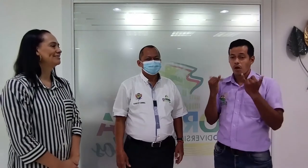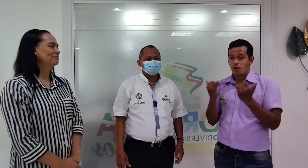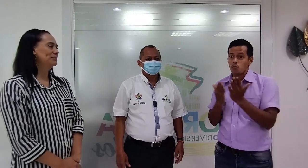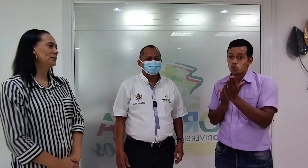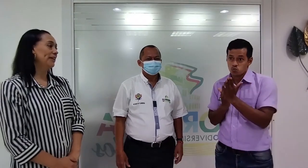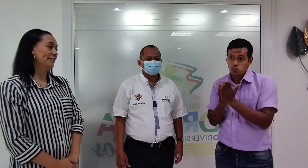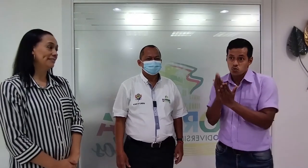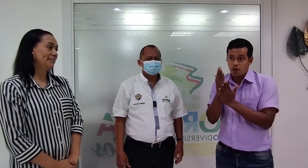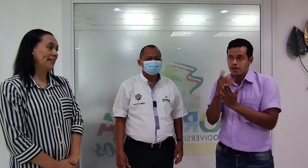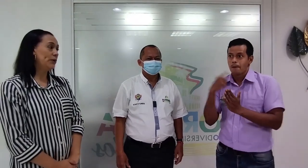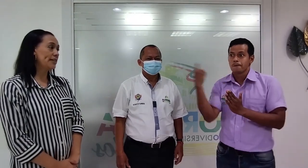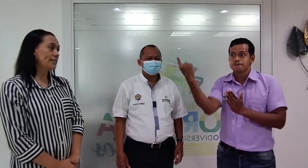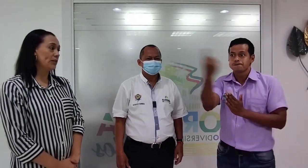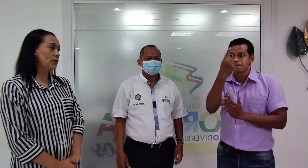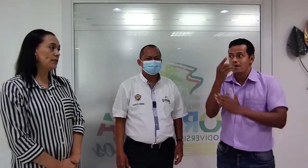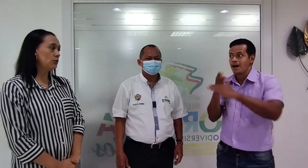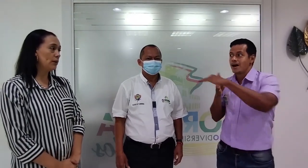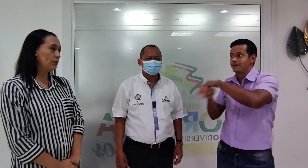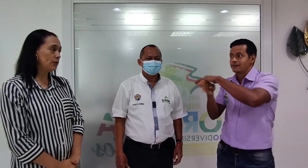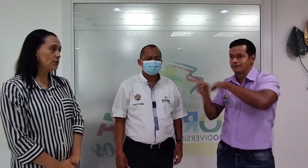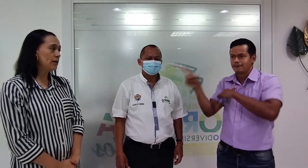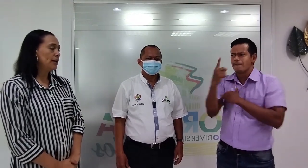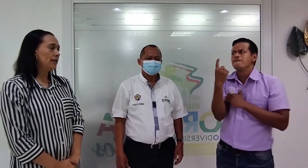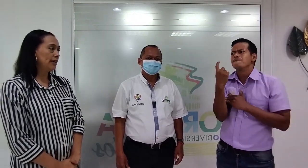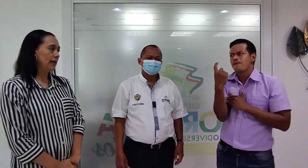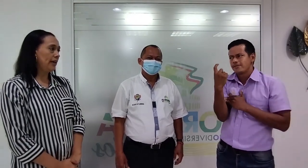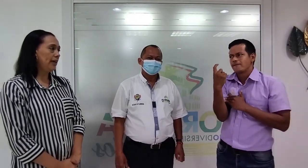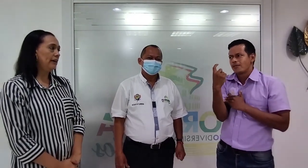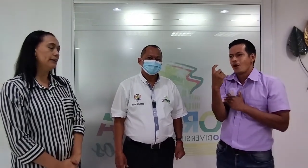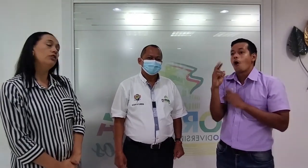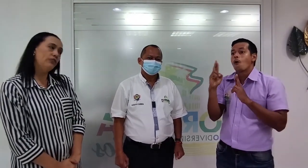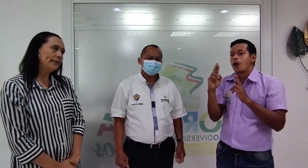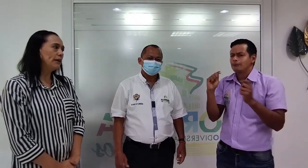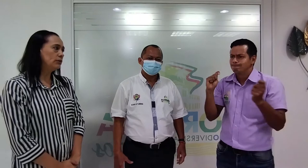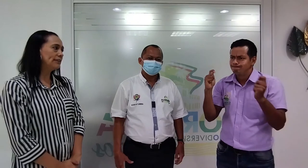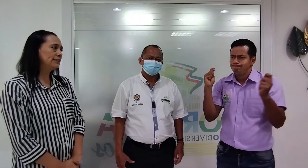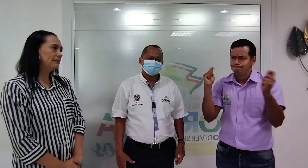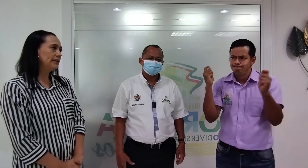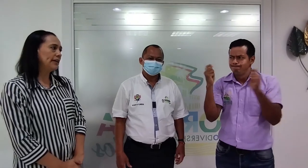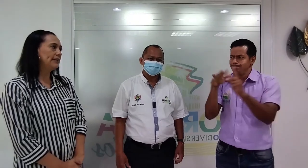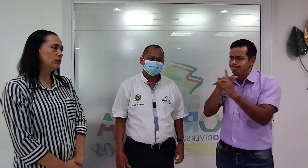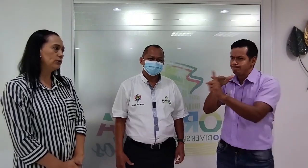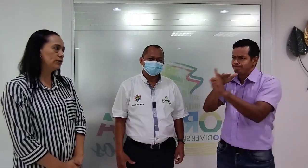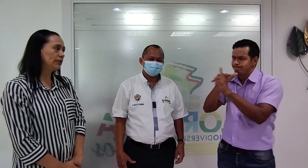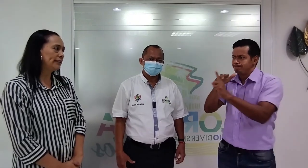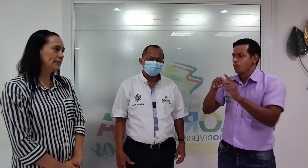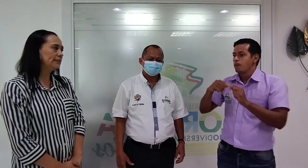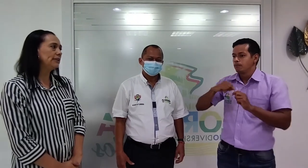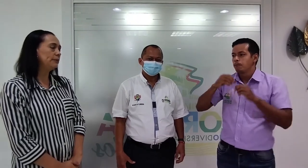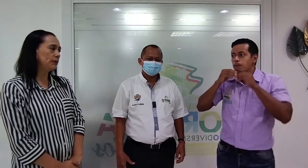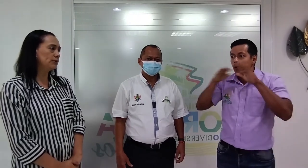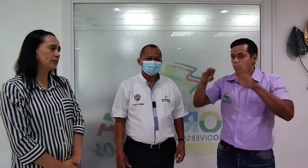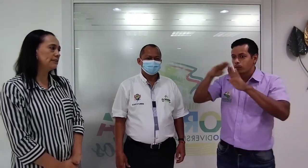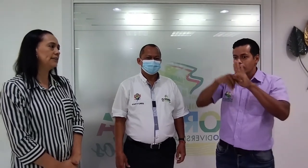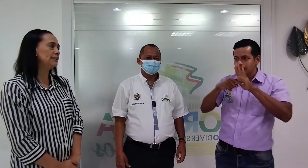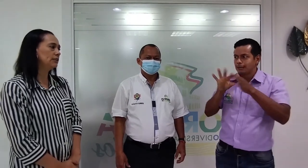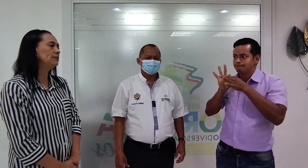Muy bien, claro que sí. Continuamos. Nos falta una accesibilidad en algunos entes y por eso se sigue haciendo